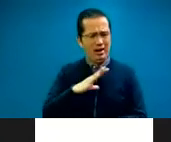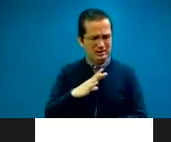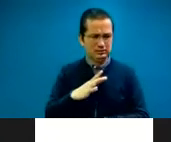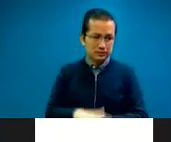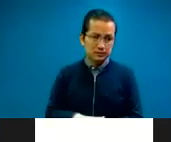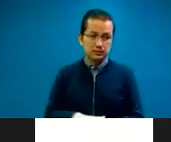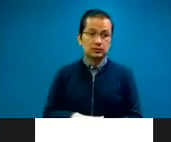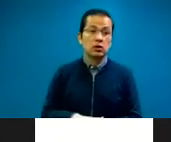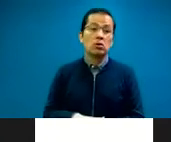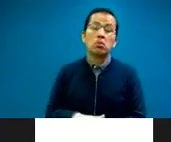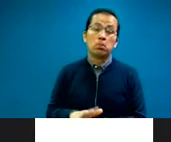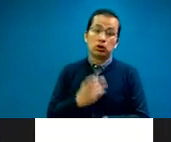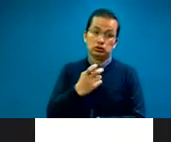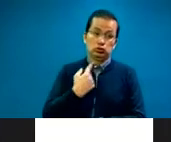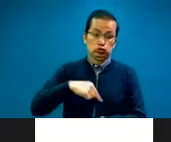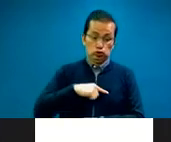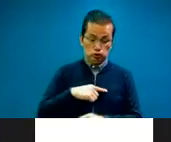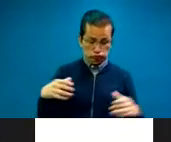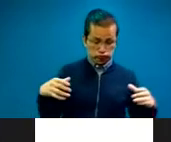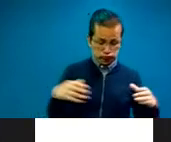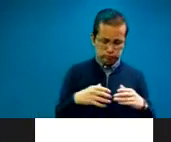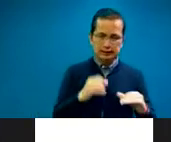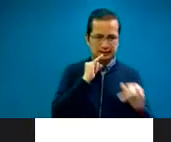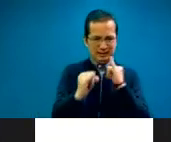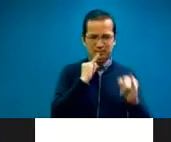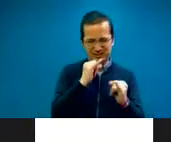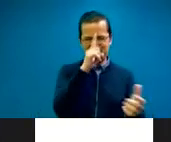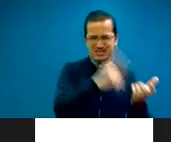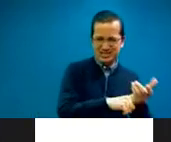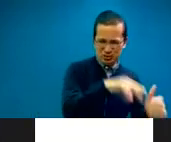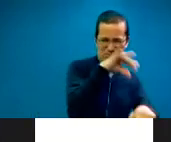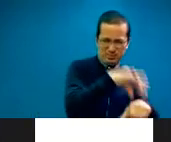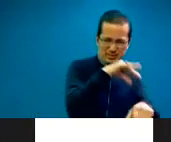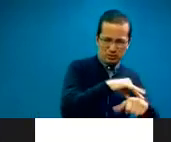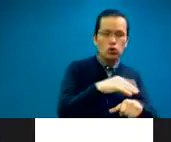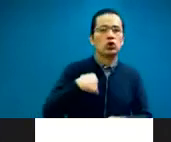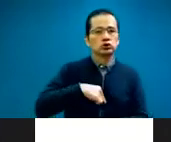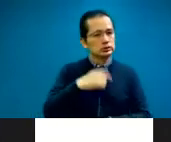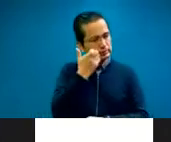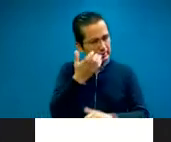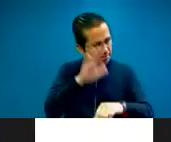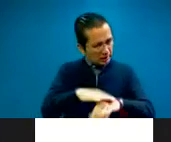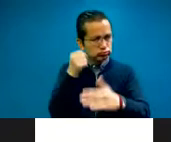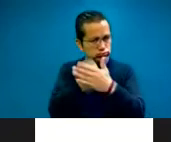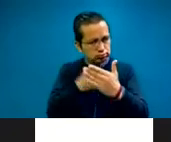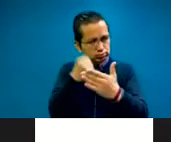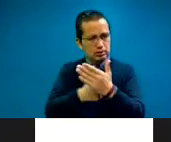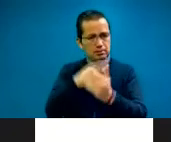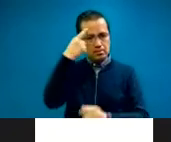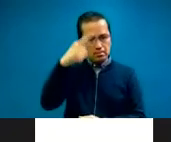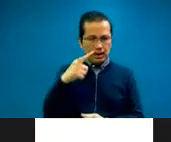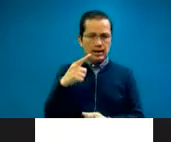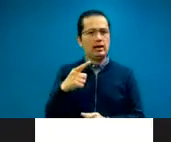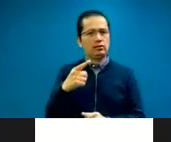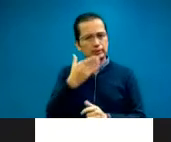nosotros, los intérpretes en el área médica en el Estados Unidos, para que se reconozca la certificación a nivel nacional